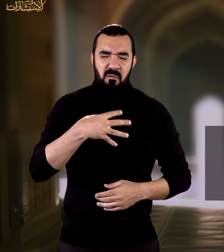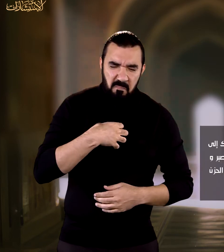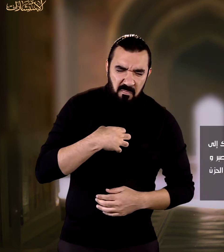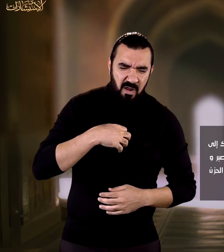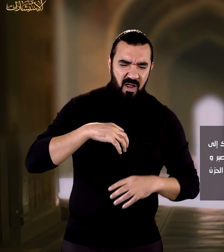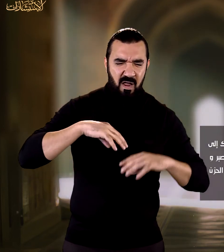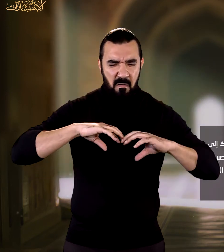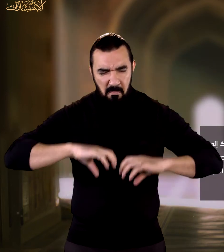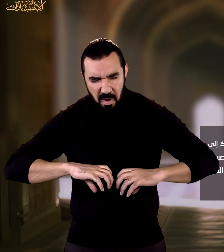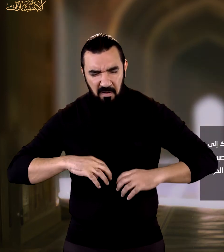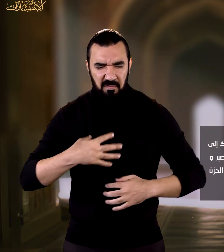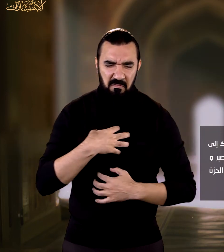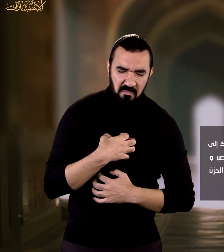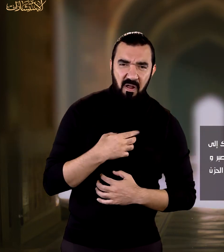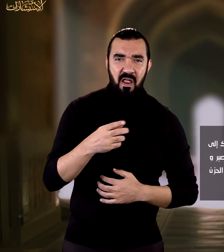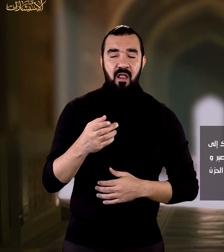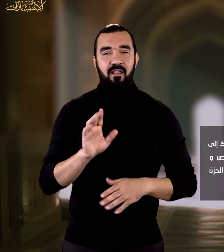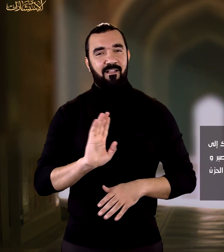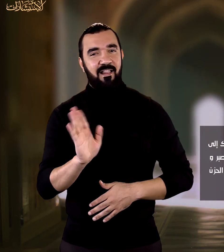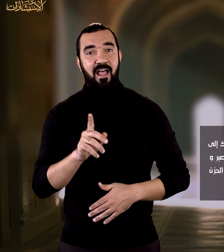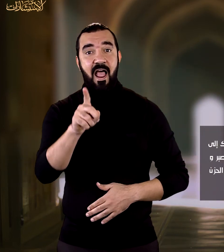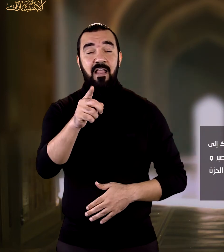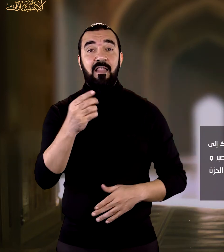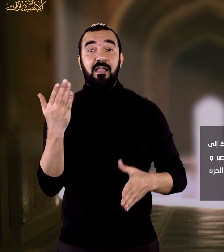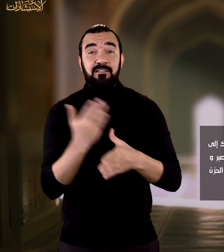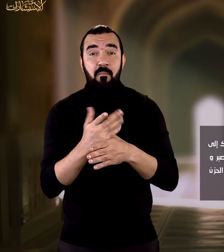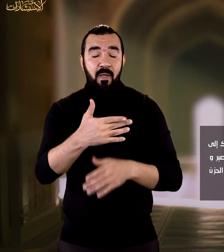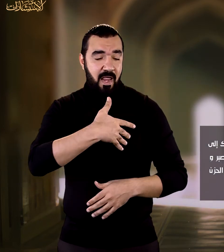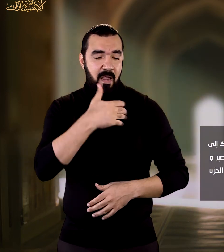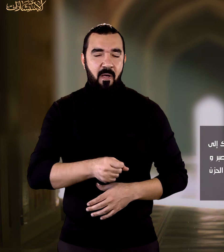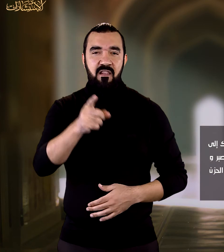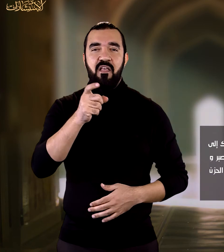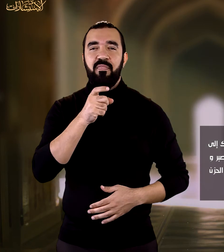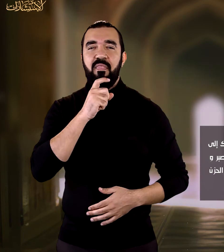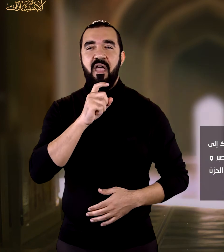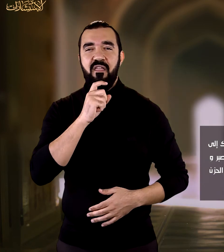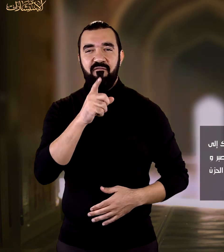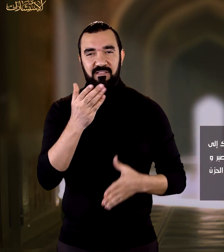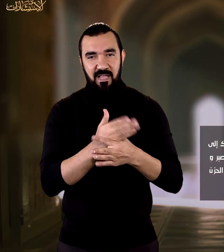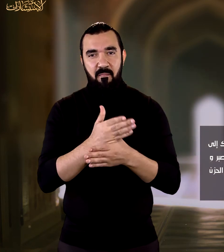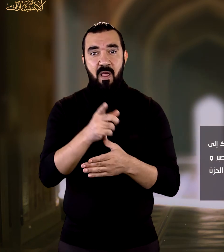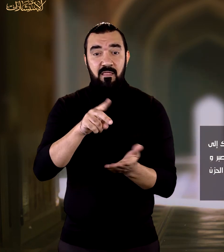مسألة اليأس والإحباط الذي حصل لك فما رد ذلك إلى ضعف الإيمان